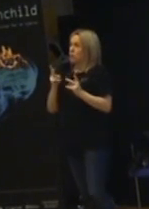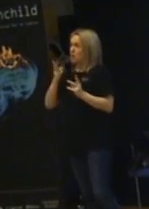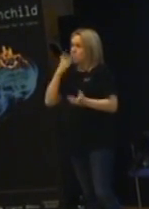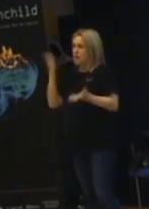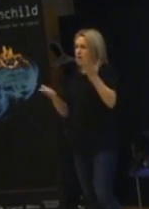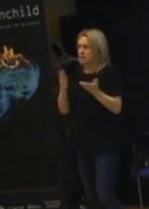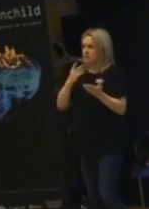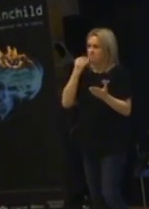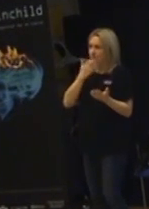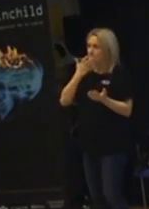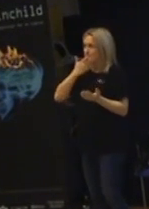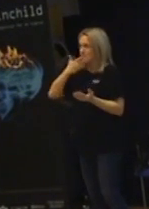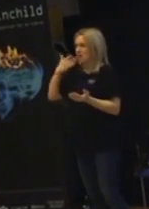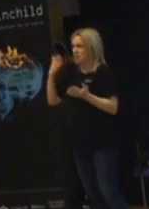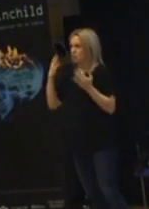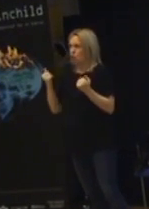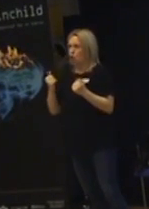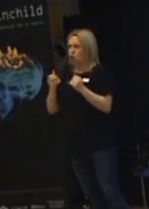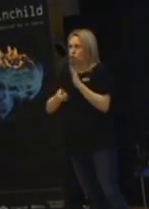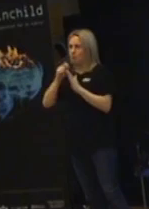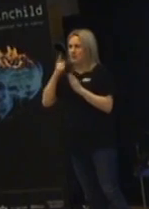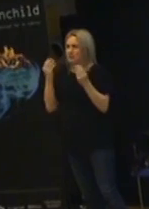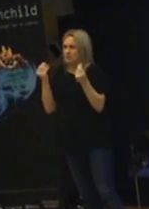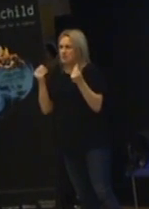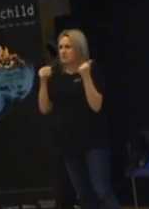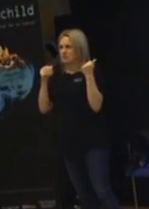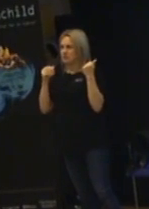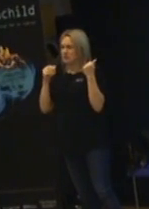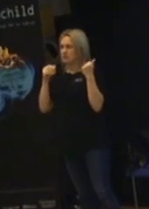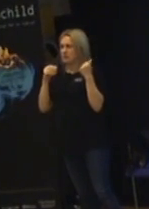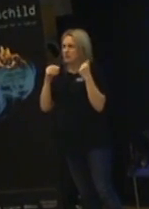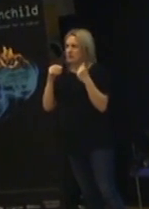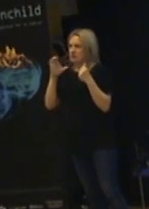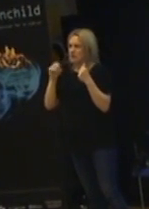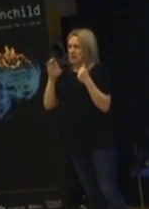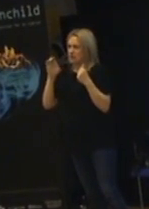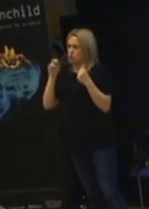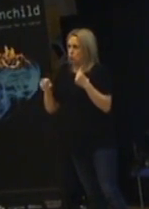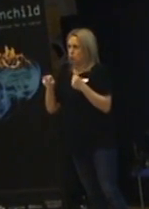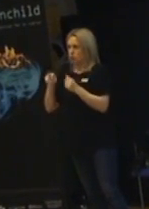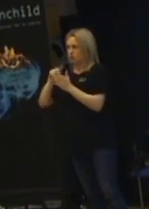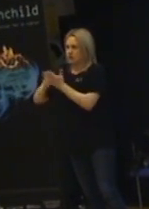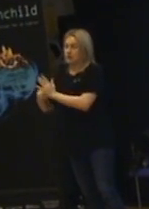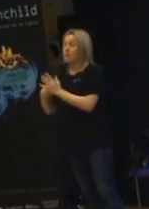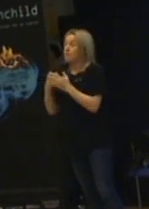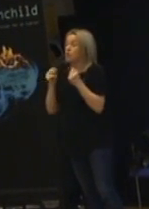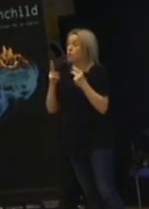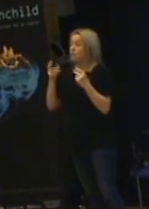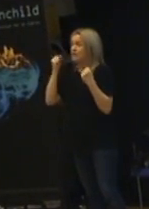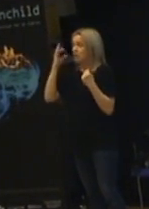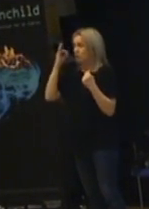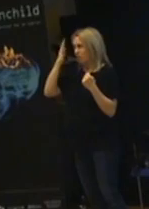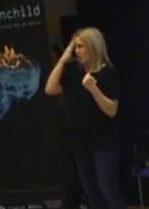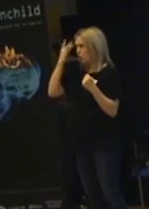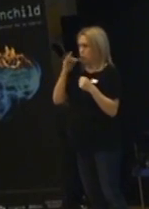sensual over excitability om en stund. Men att det är viktigt att lära sig. Vad värmer och kylar jag med kroppen också. Andning.